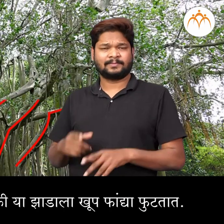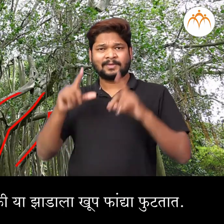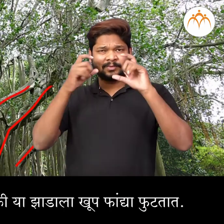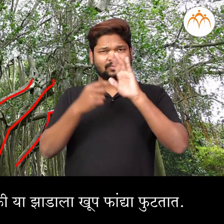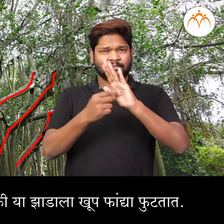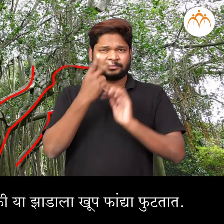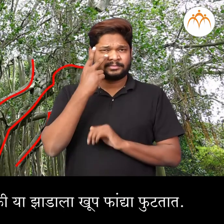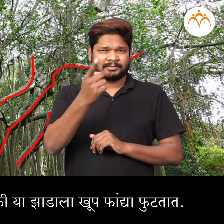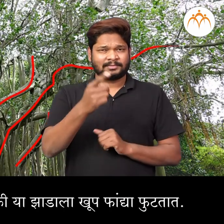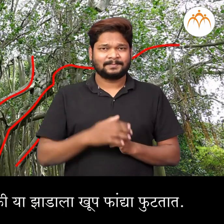फंद्या